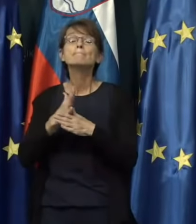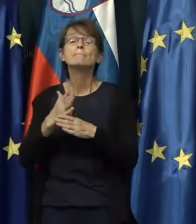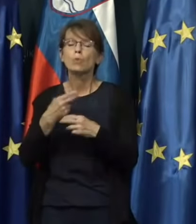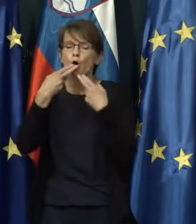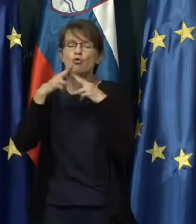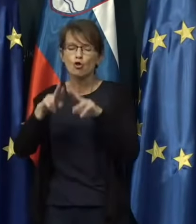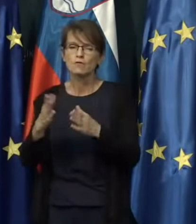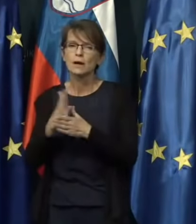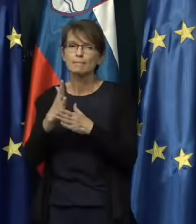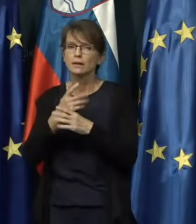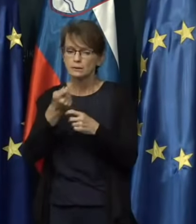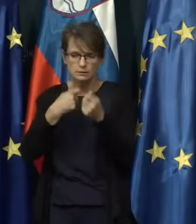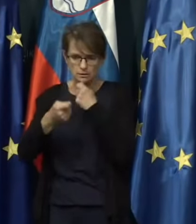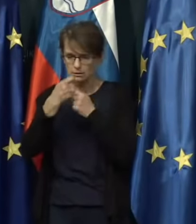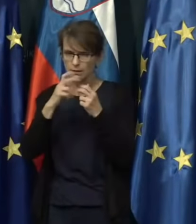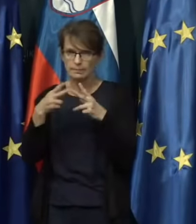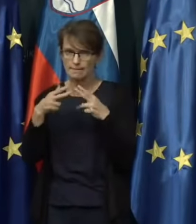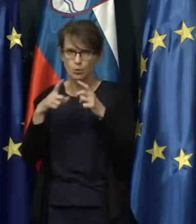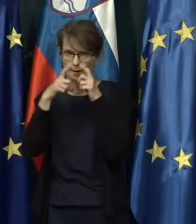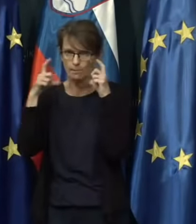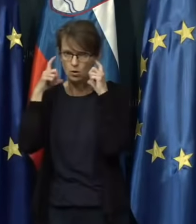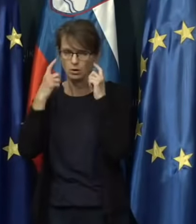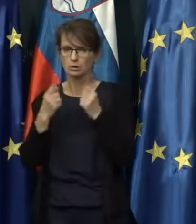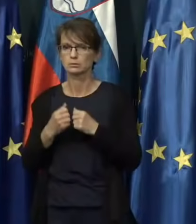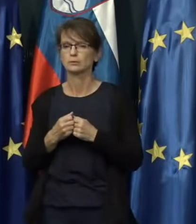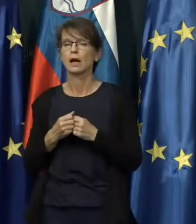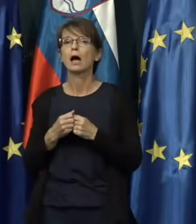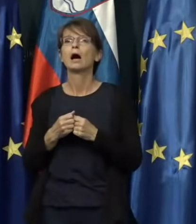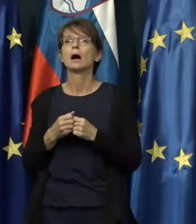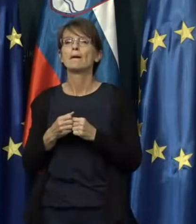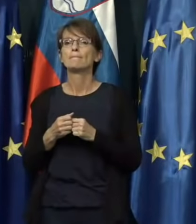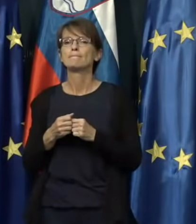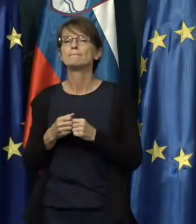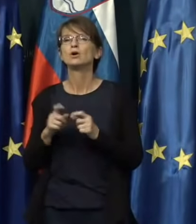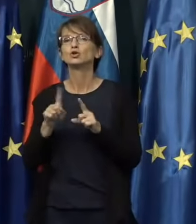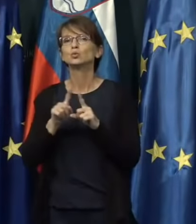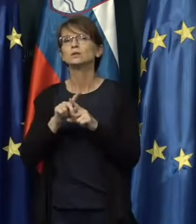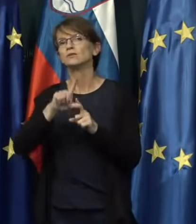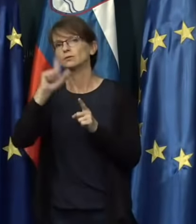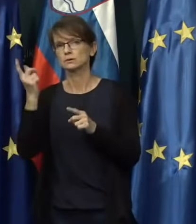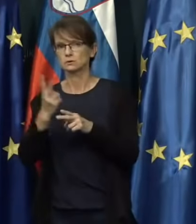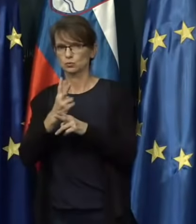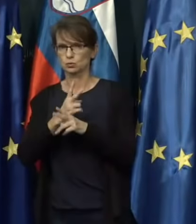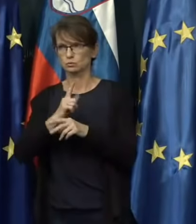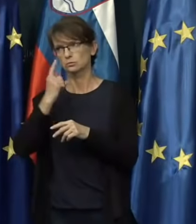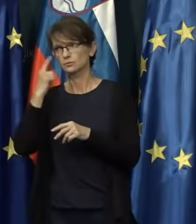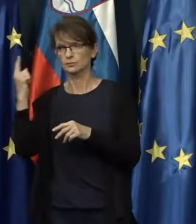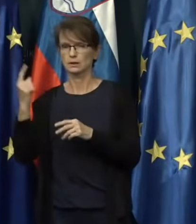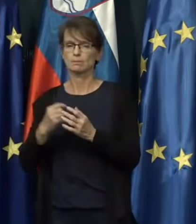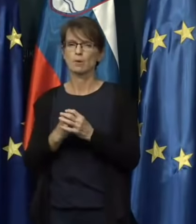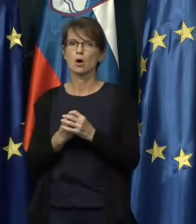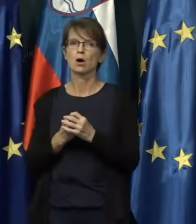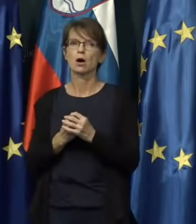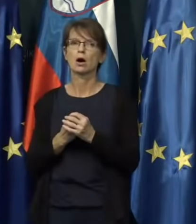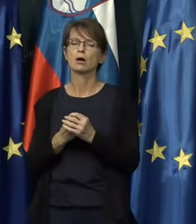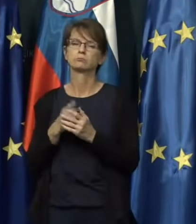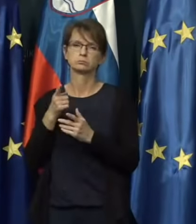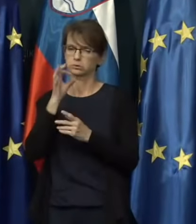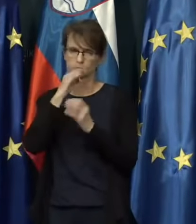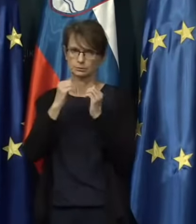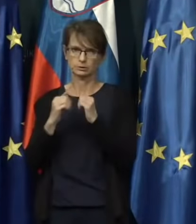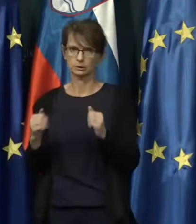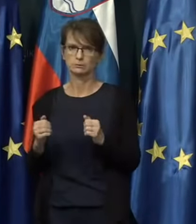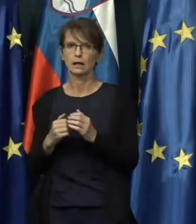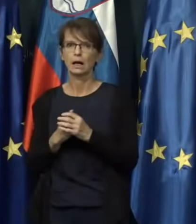sigurno ne gre, vmes pa seveda je možna uporaba. To je tudi v tuini običajno, nič posebnega,